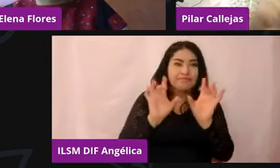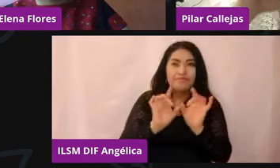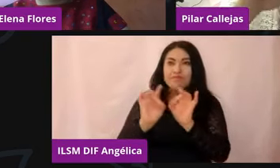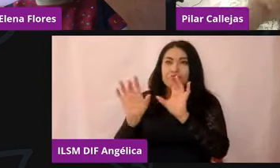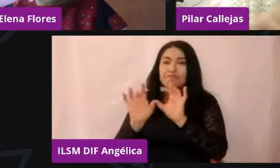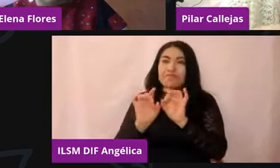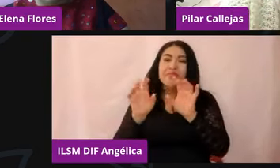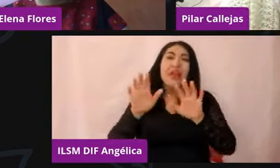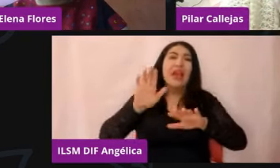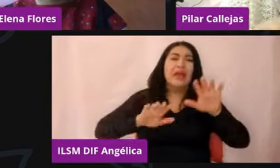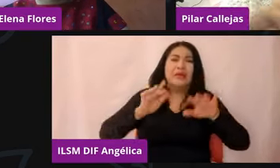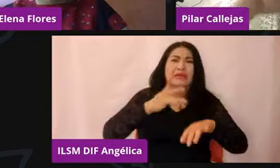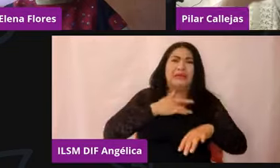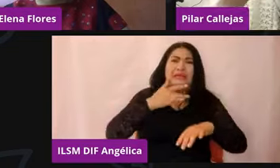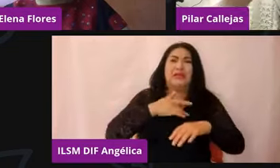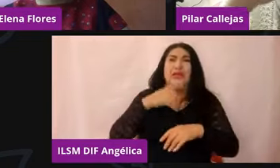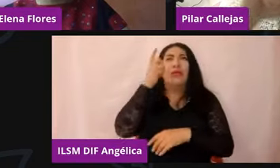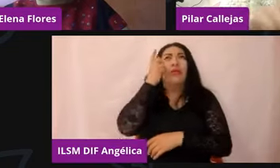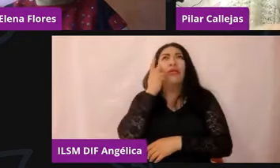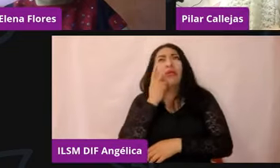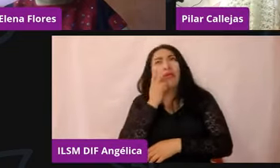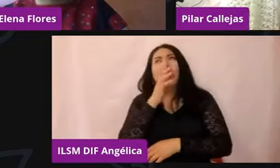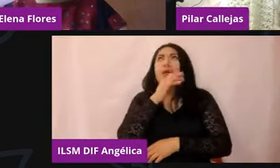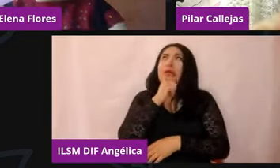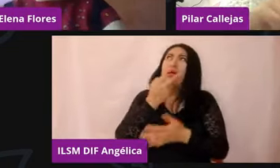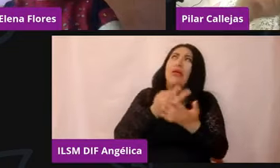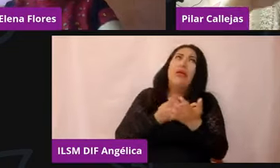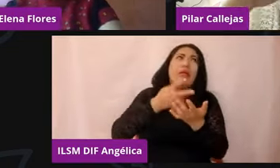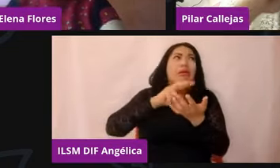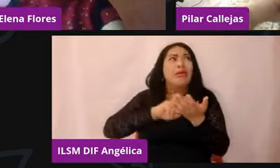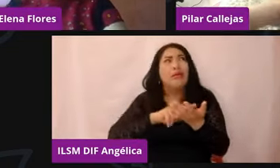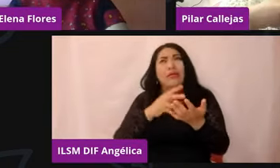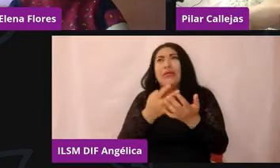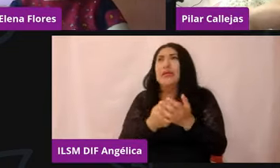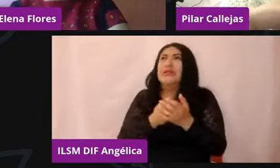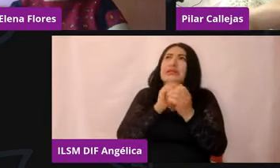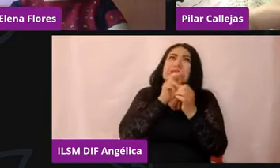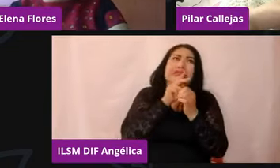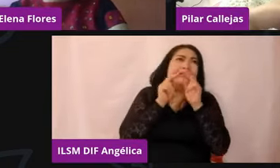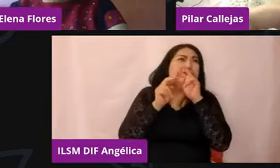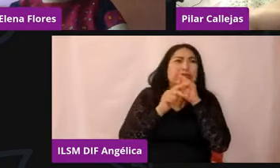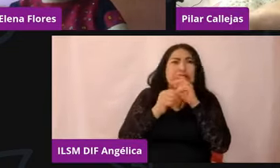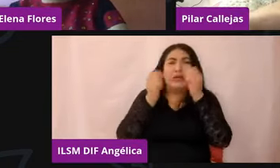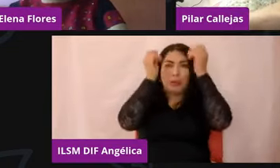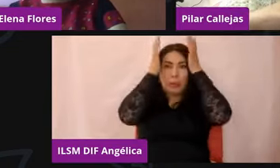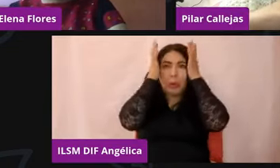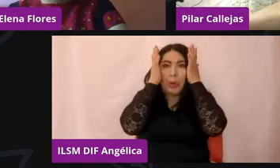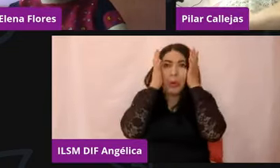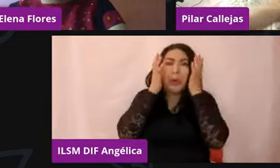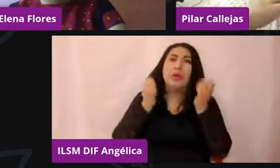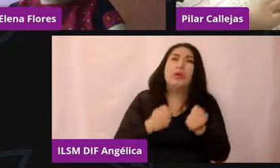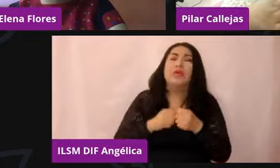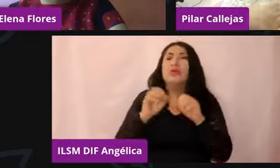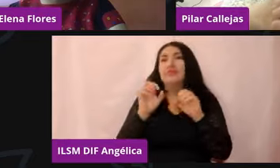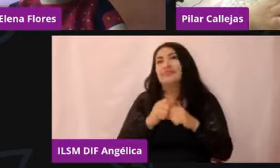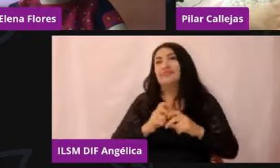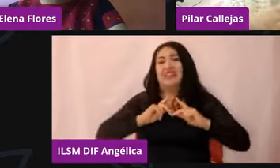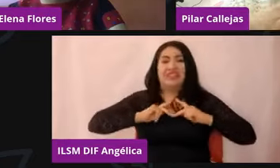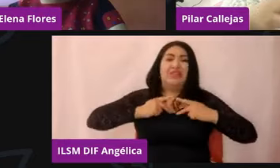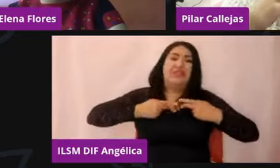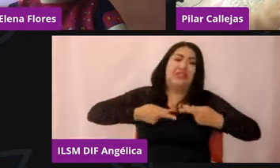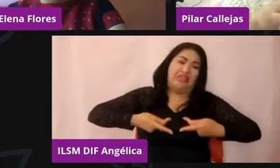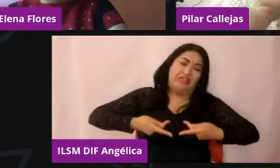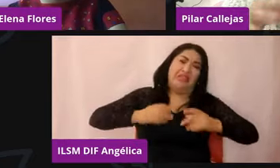disomnio, crisis de angustia, la habilidad emocional, y todo puede ser parte,